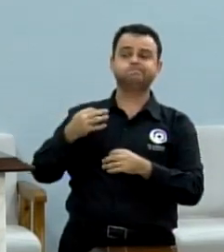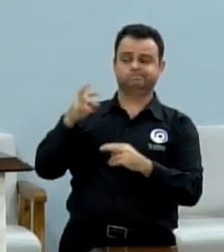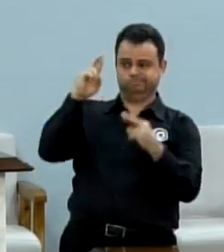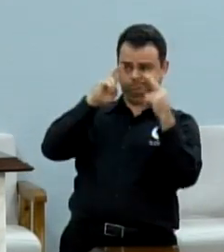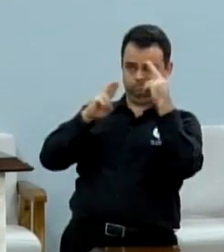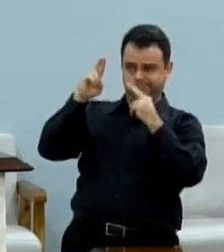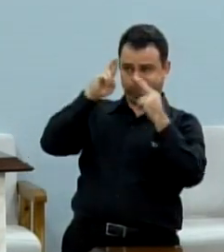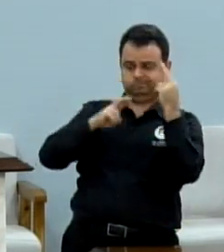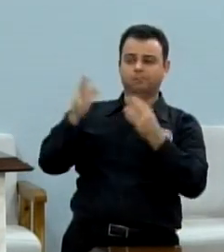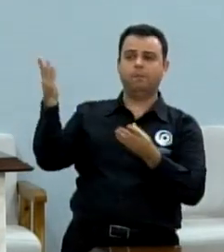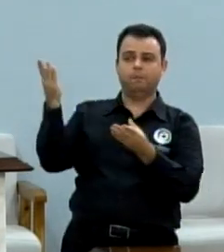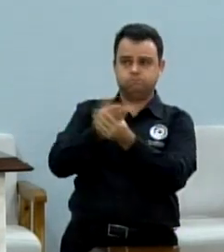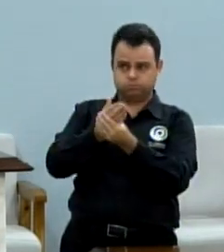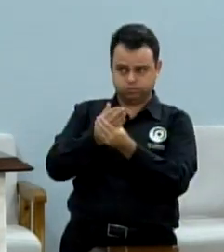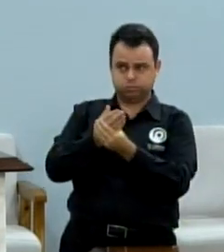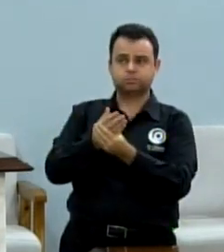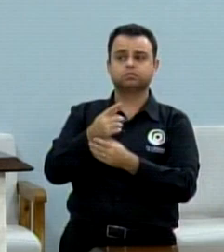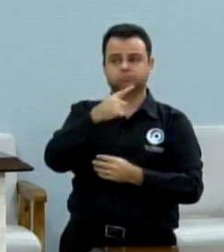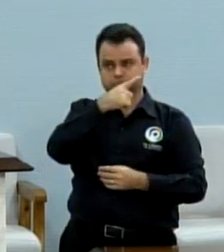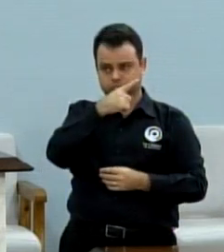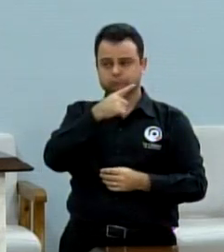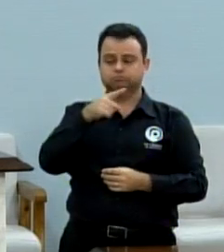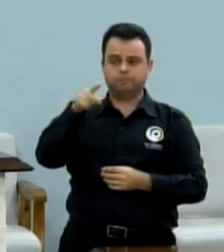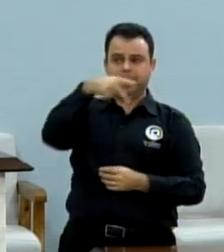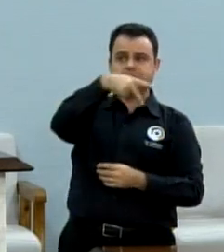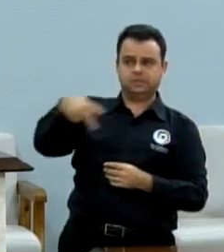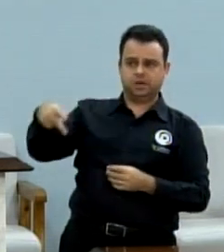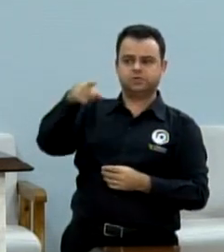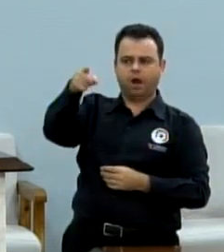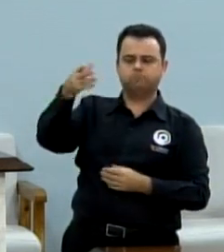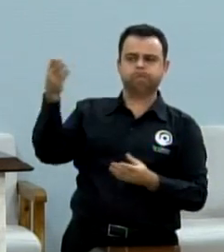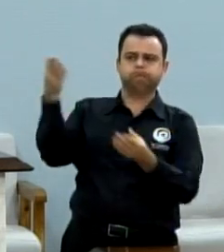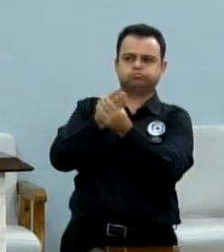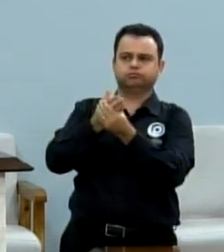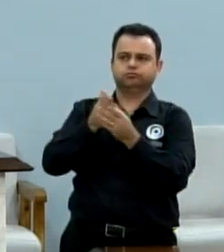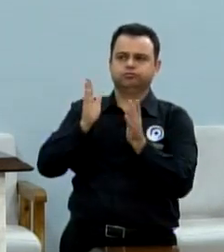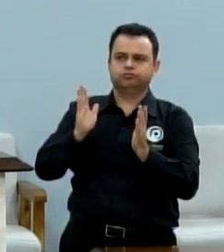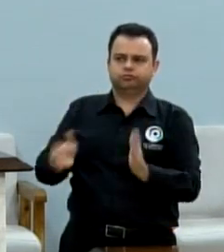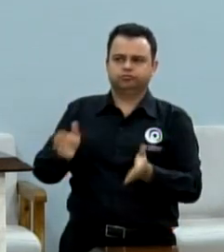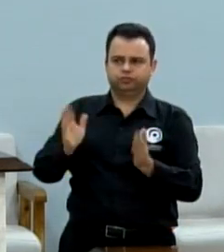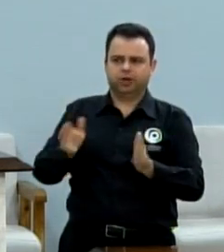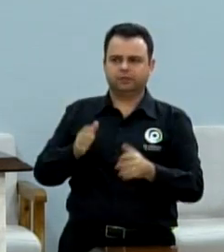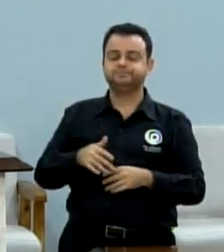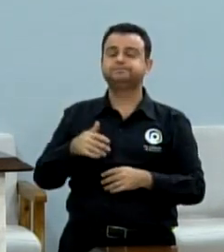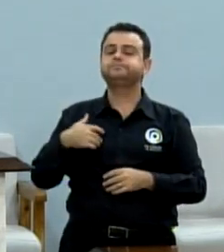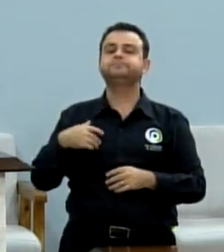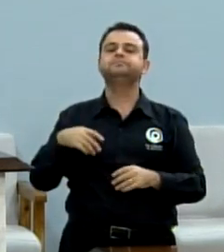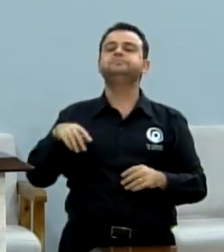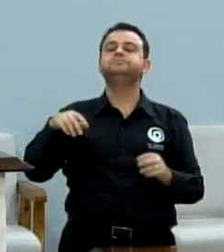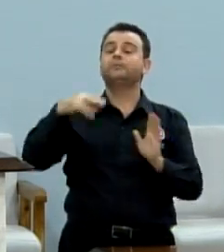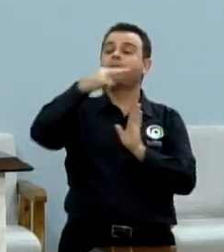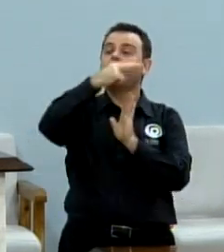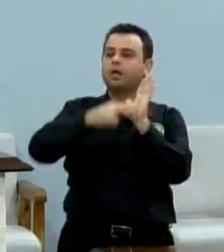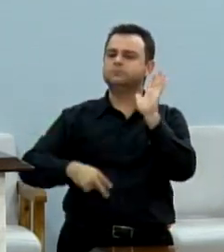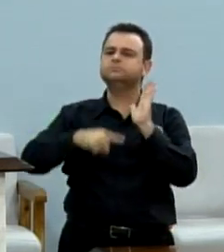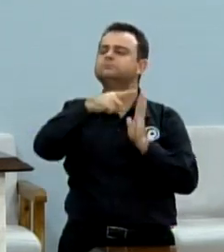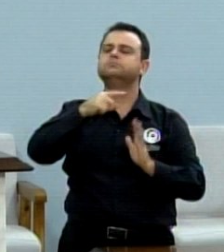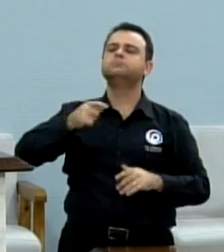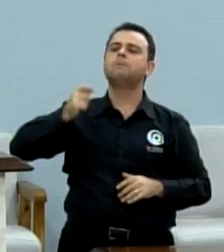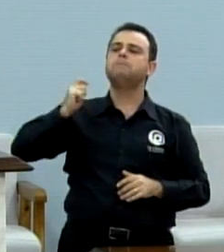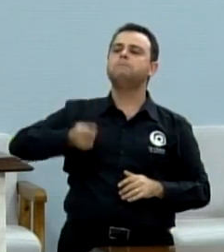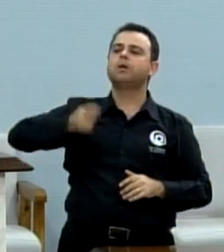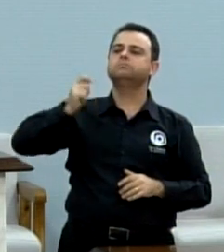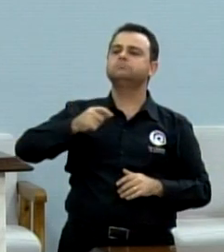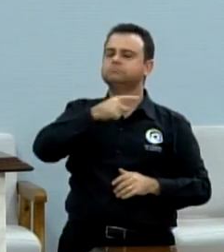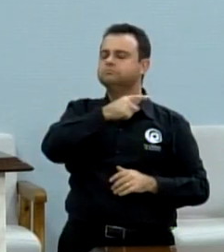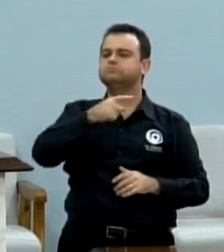foi ironizado pelo juiz, o presidente. Eu vou ler alguns trechos da decisão do doutor Lareston